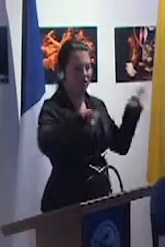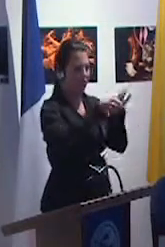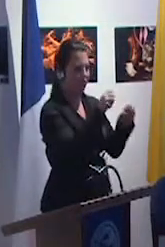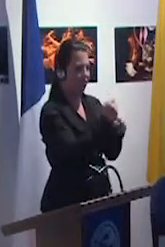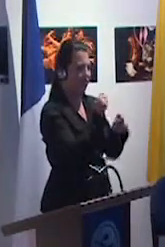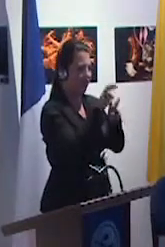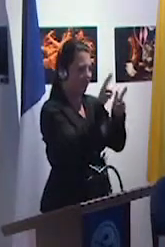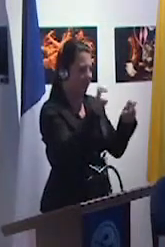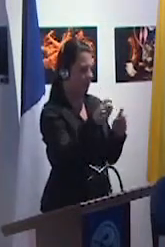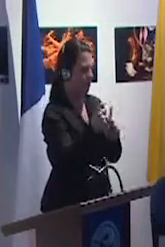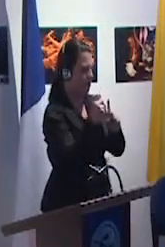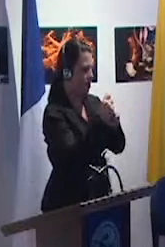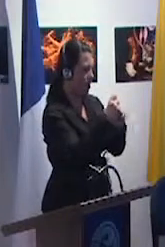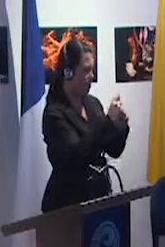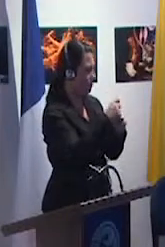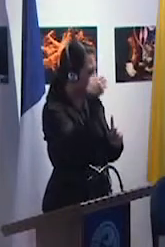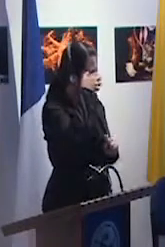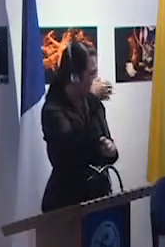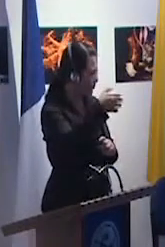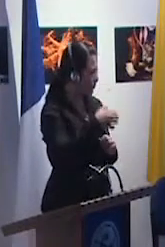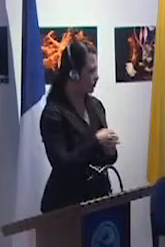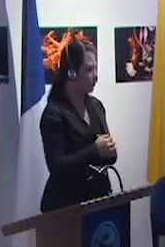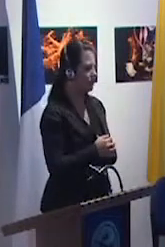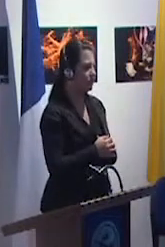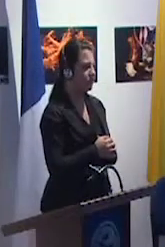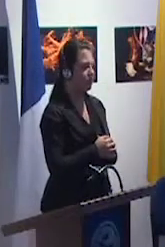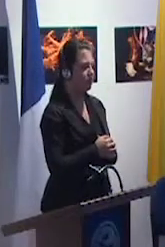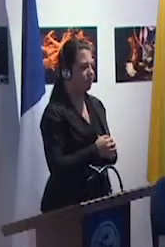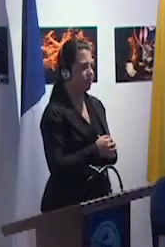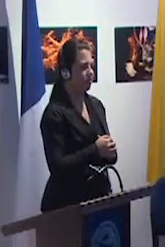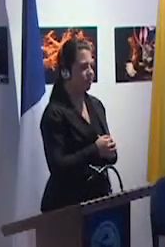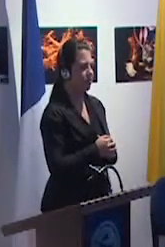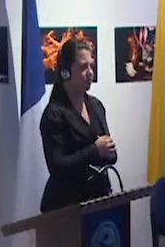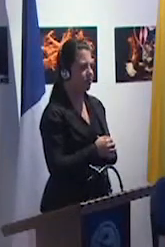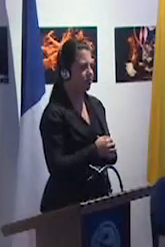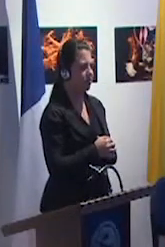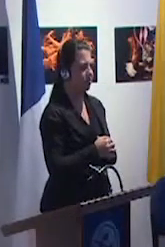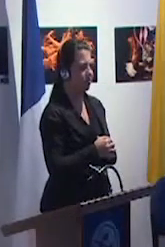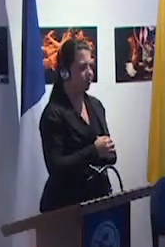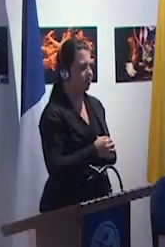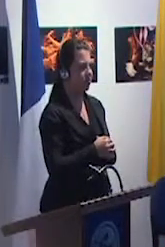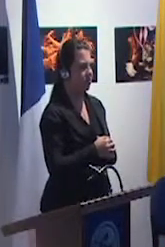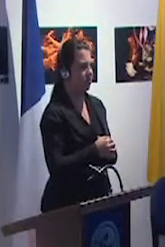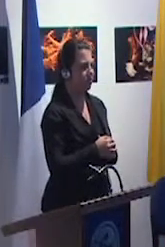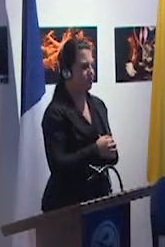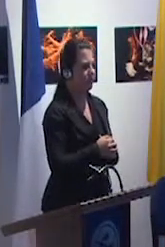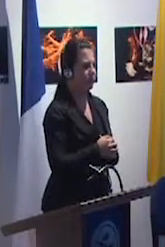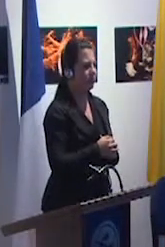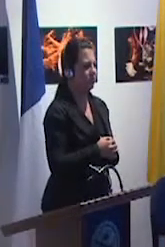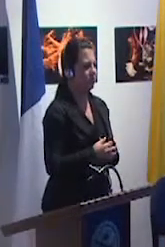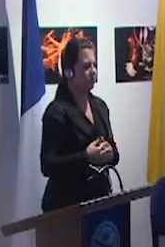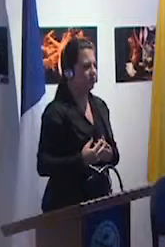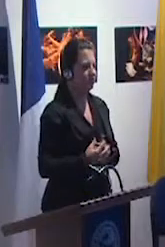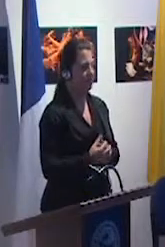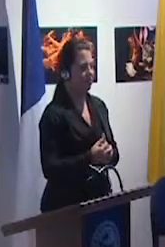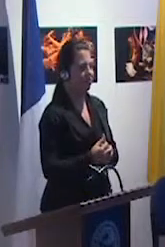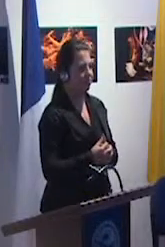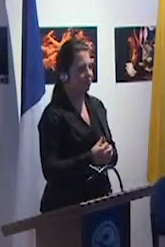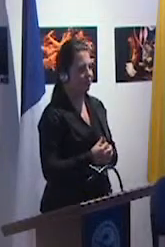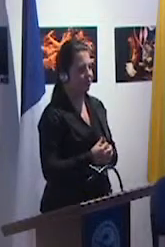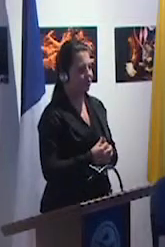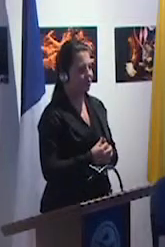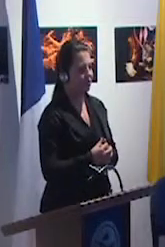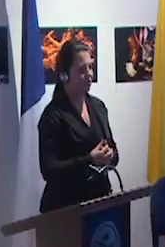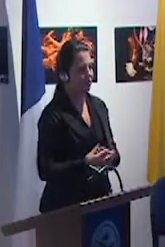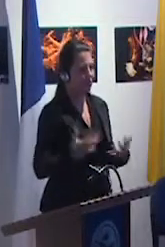de travailler comme le dit mon collègue Eric Plaisance en France quelquefois les mots